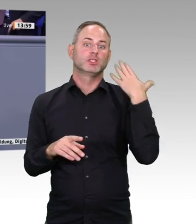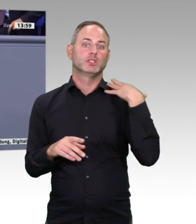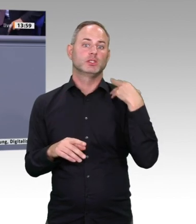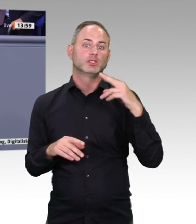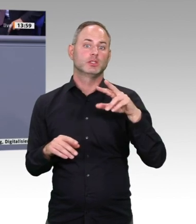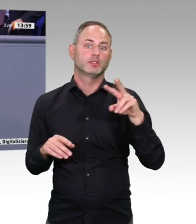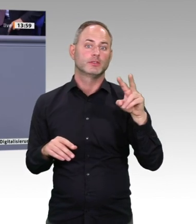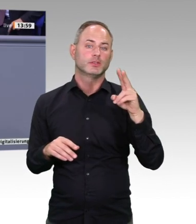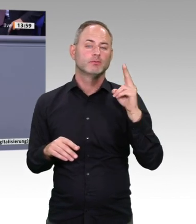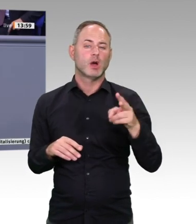Digitalisierung brauchen.